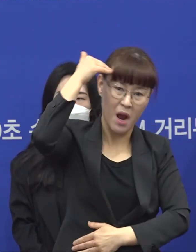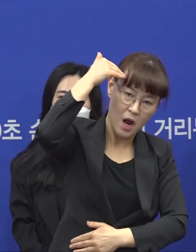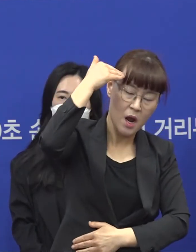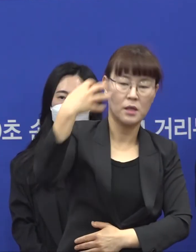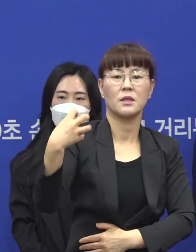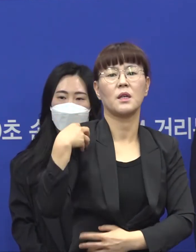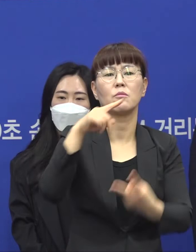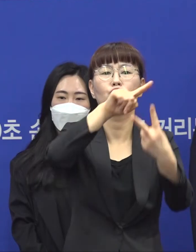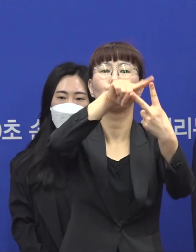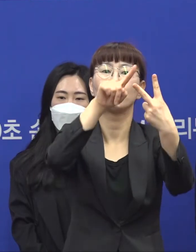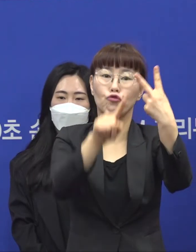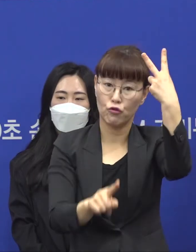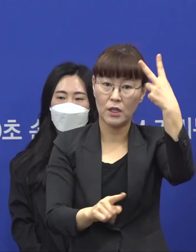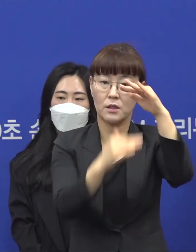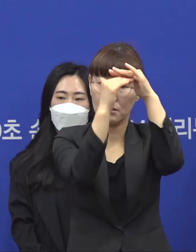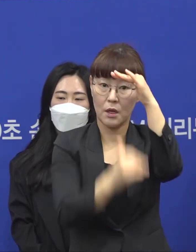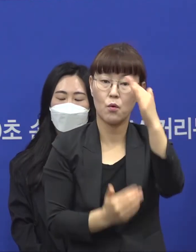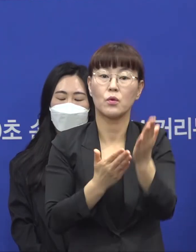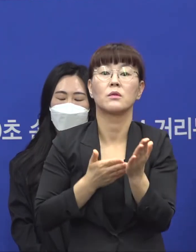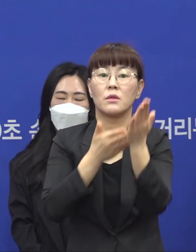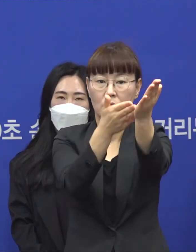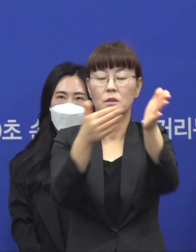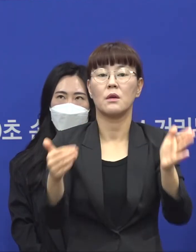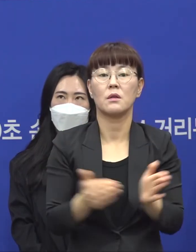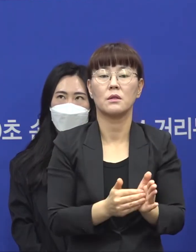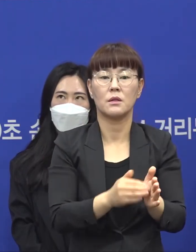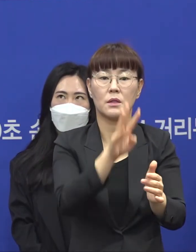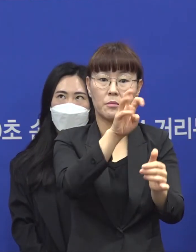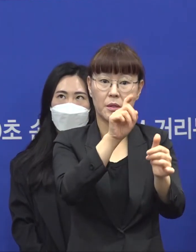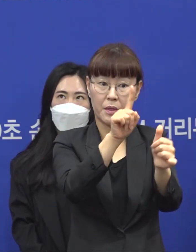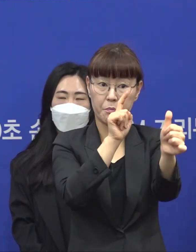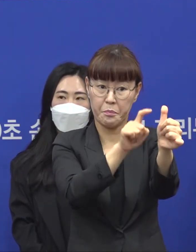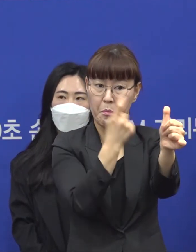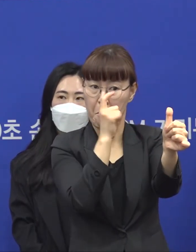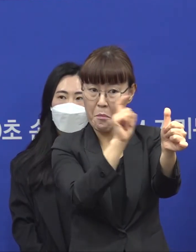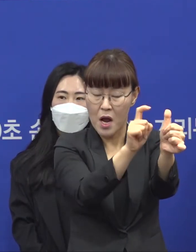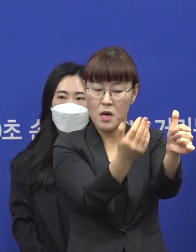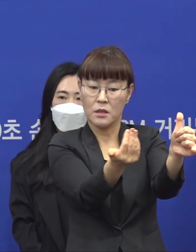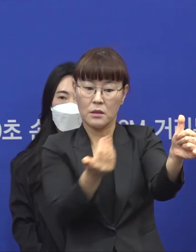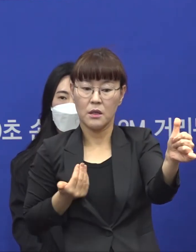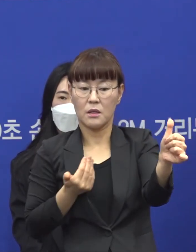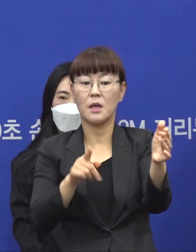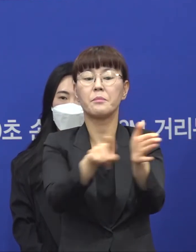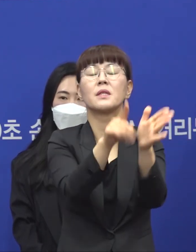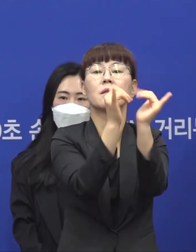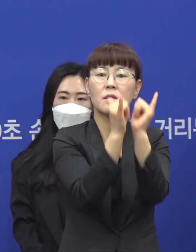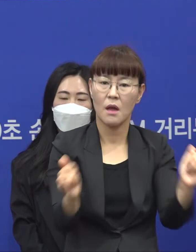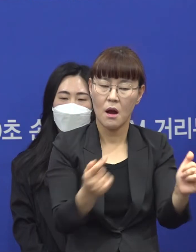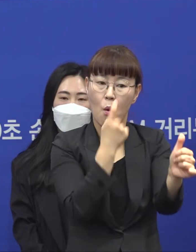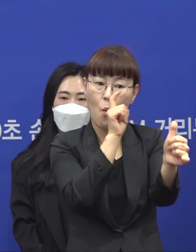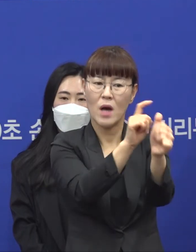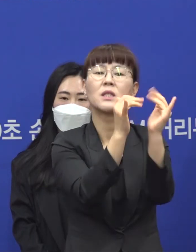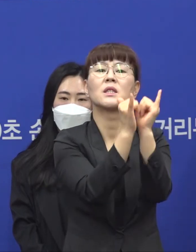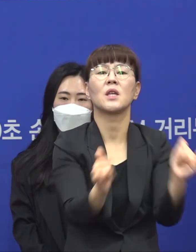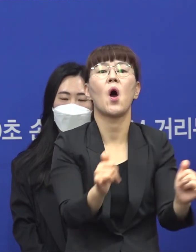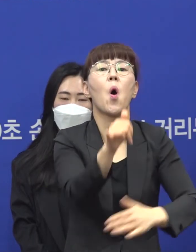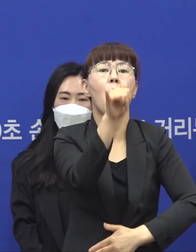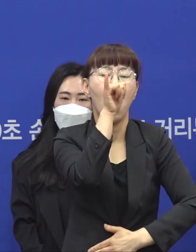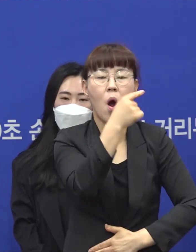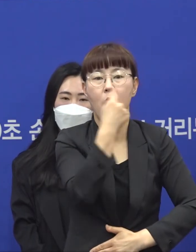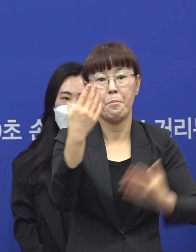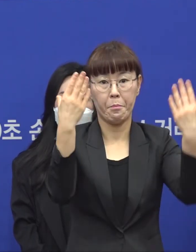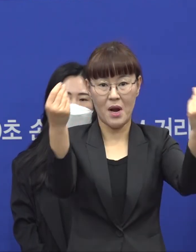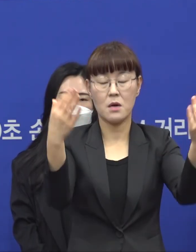두 가지로 크게 구성됩니다. 31번 확진자 이전에 이미 신천지 신도 중에 확진자가 나오는 상황은 확인이